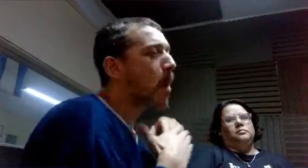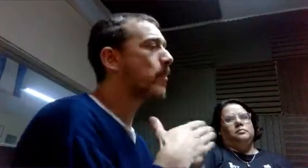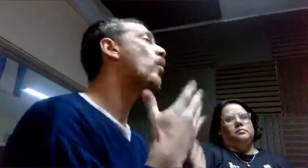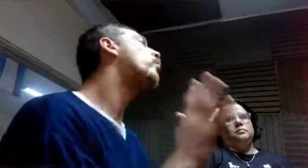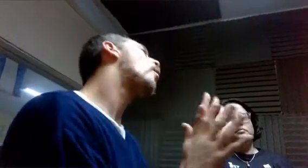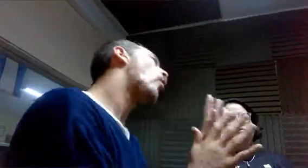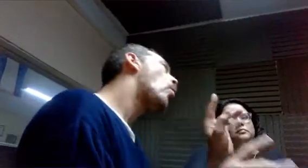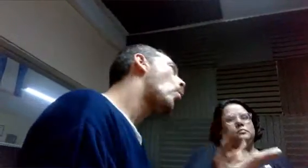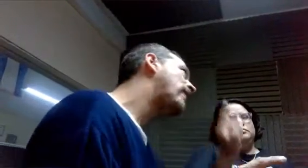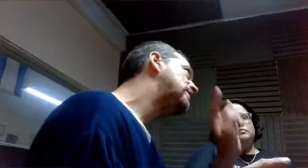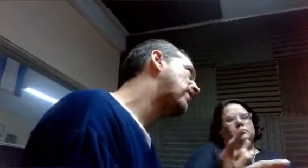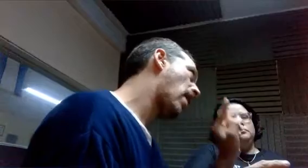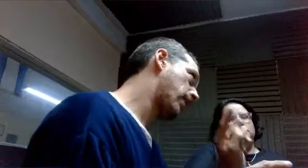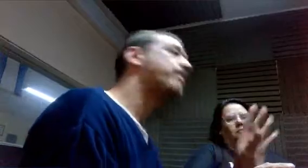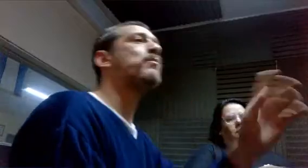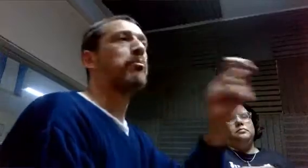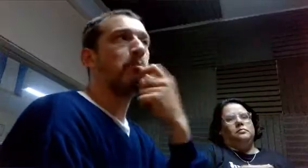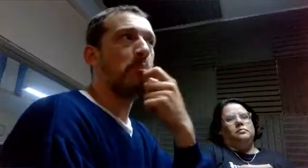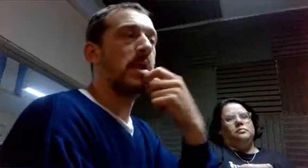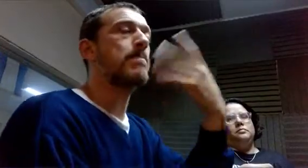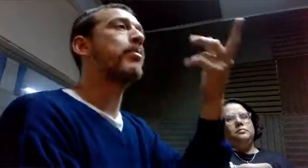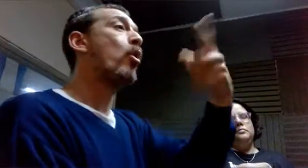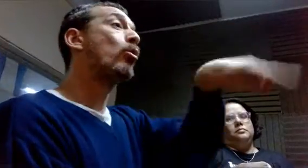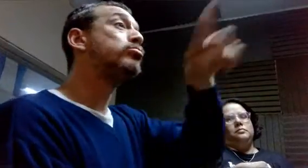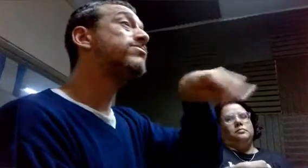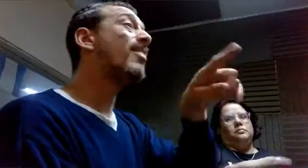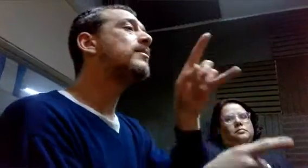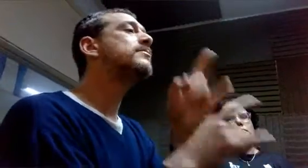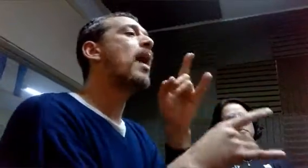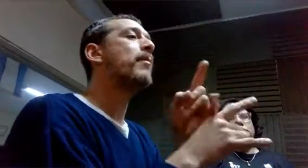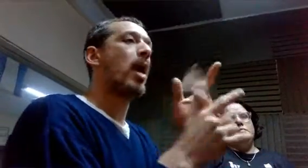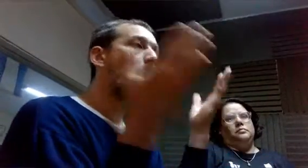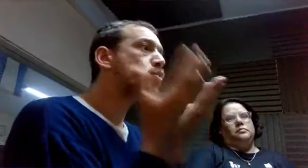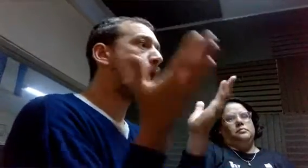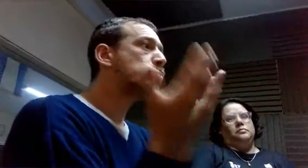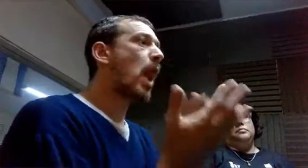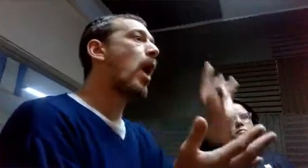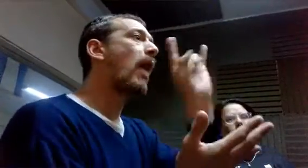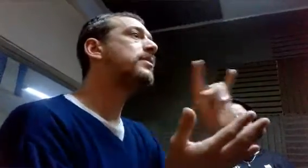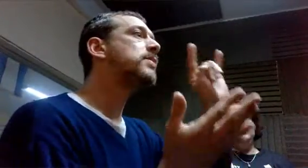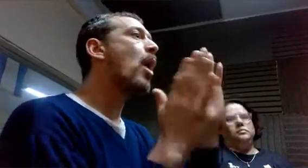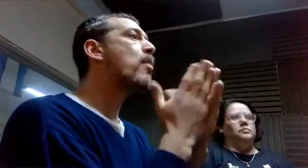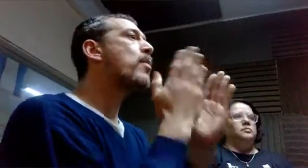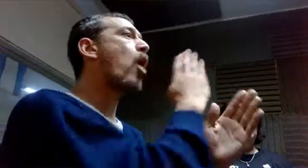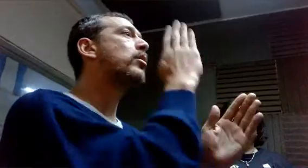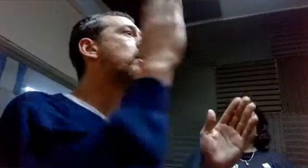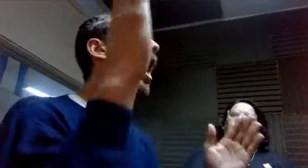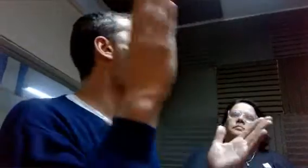sordos, que está incluido en la comunidad sorda, que va a la universidad, que se capacita, ¿sí? Que sabe sobre deporte, cultura,